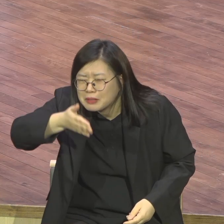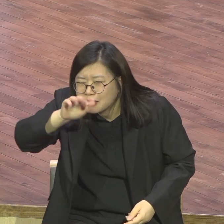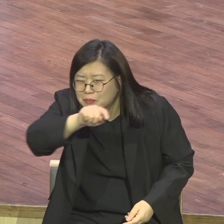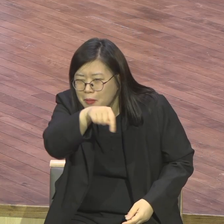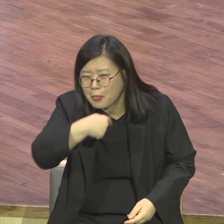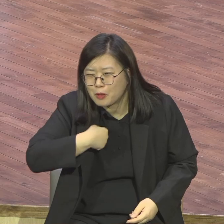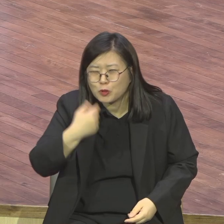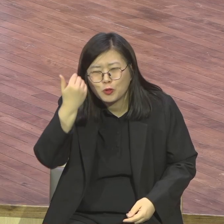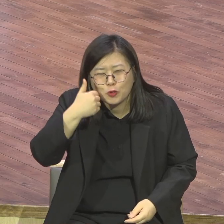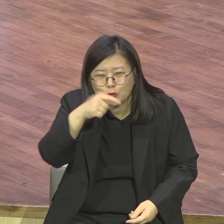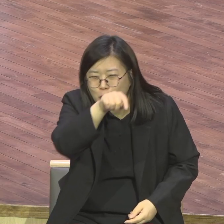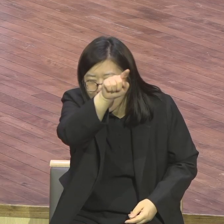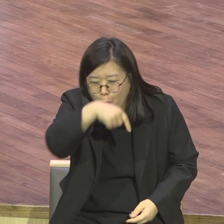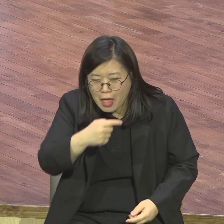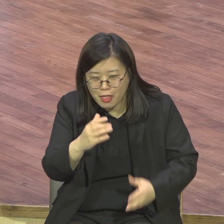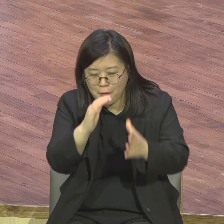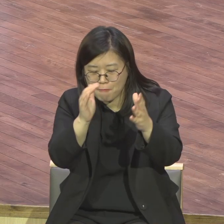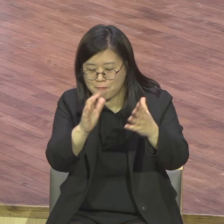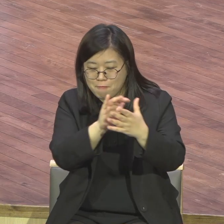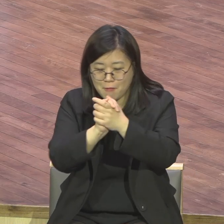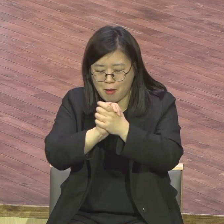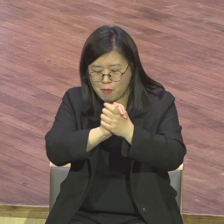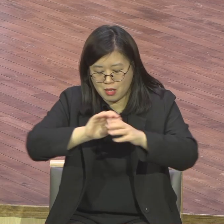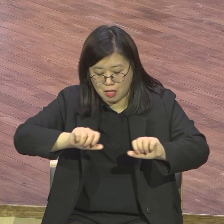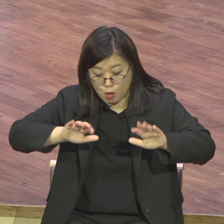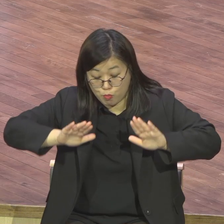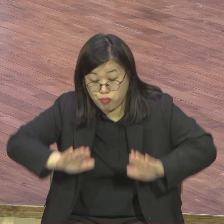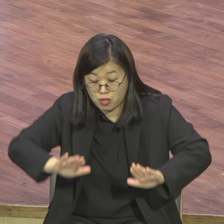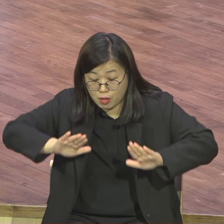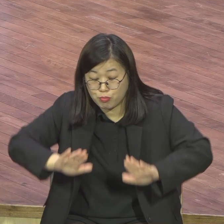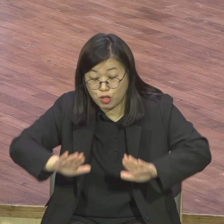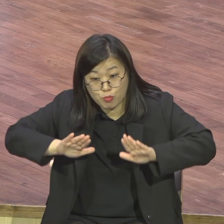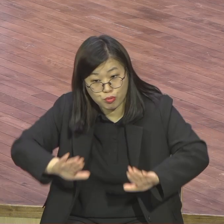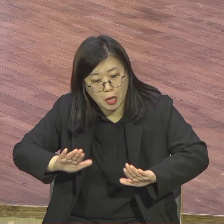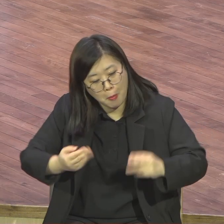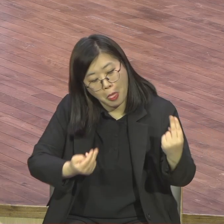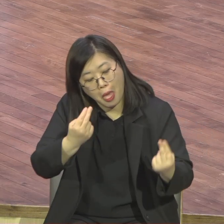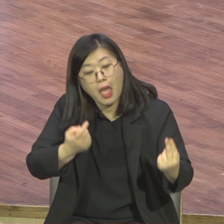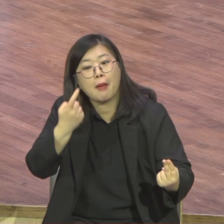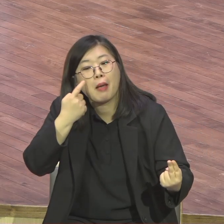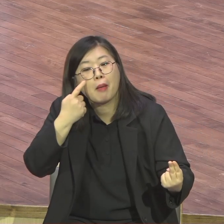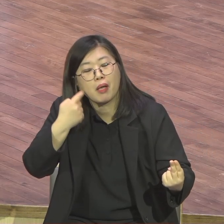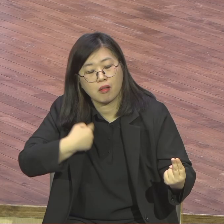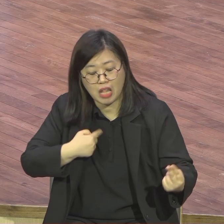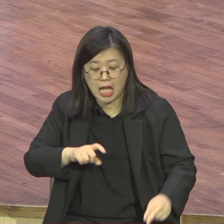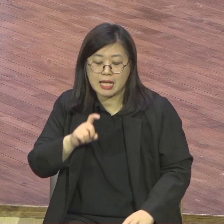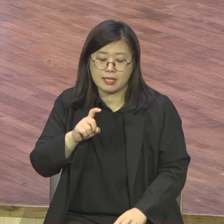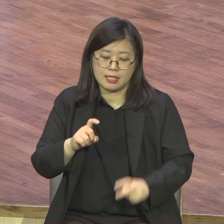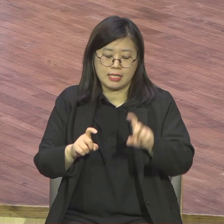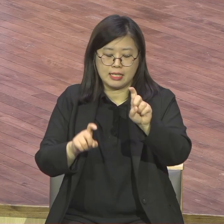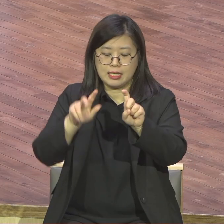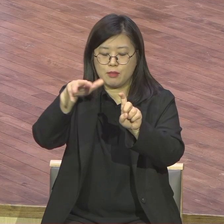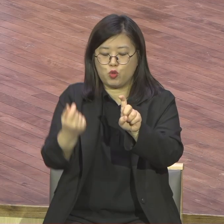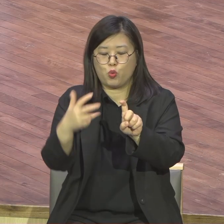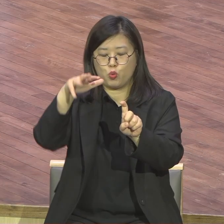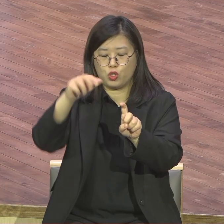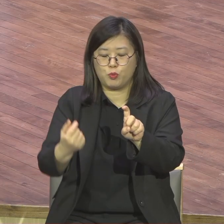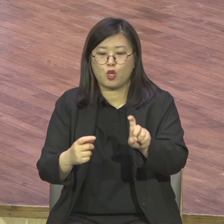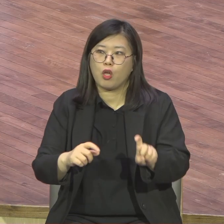10초에 50개 합니다. 50개 한 30초